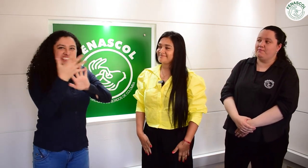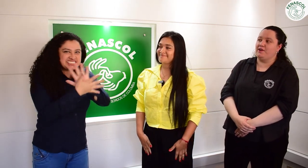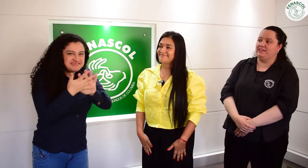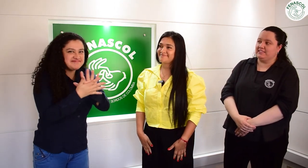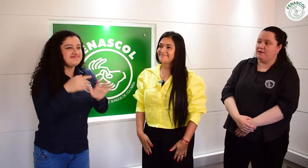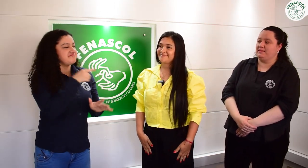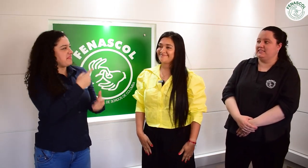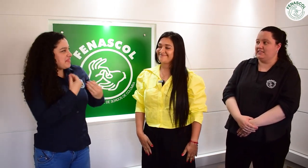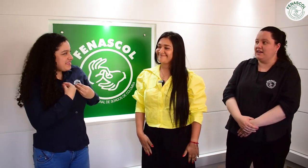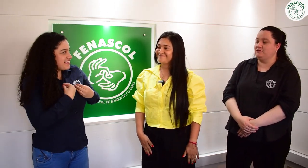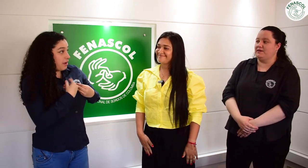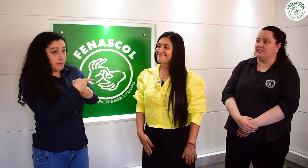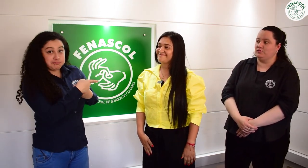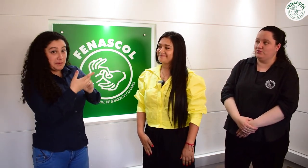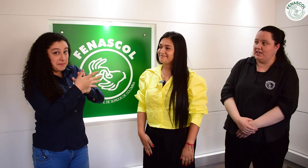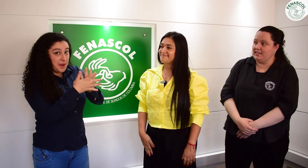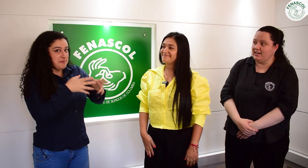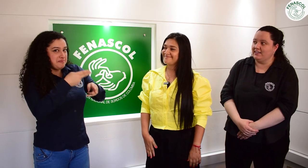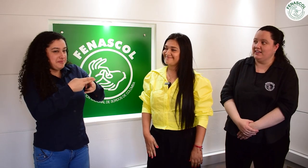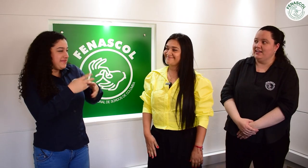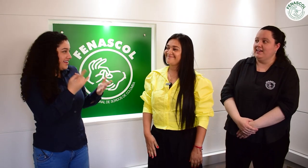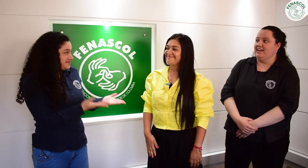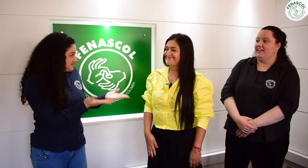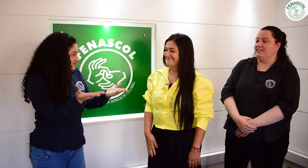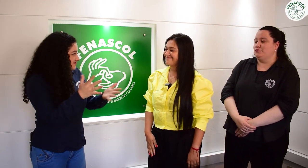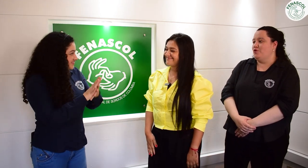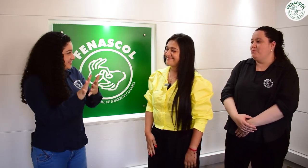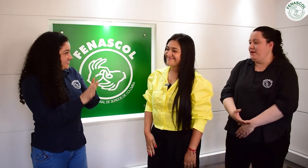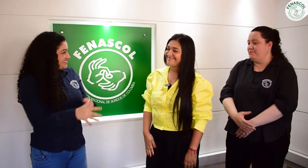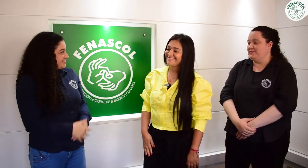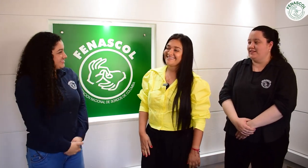presentar, va a ser su seña y su nombre y algo sobre ella.